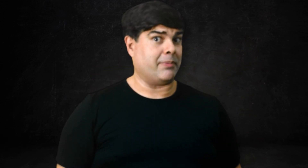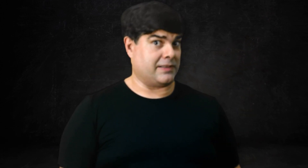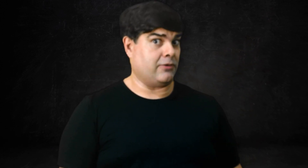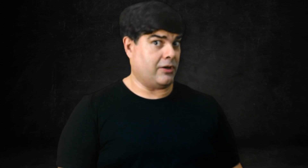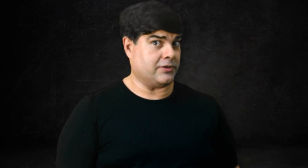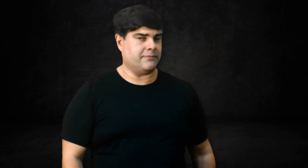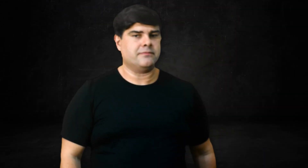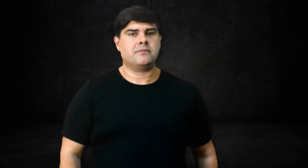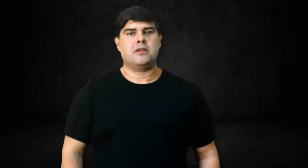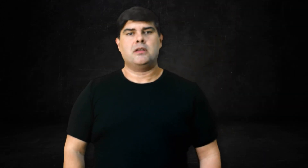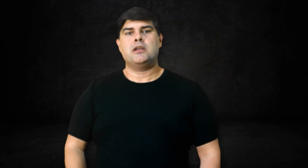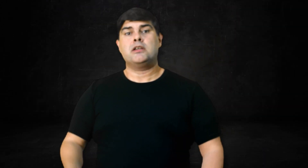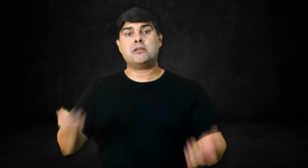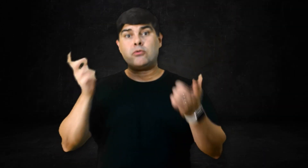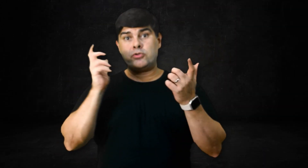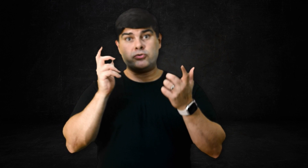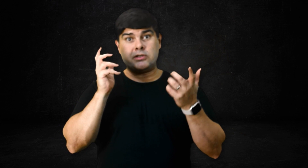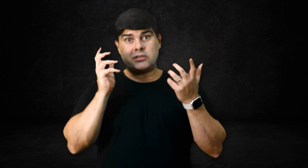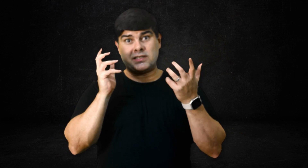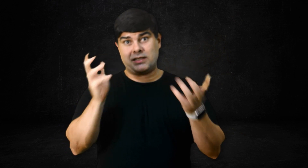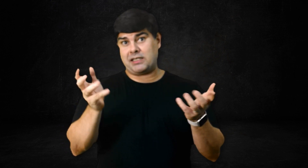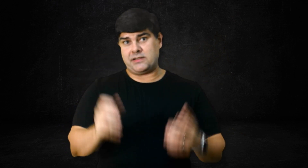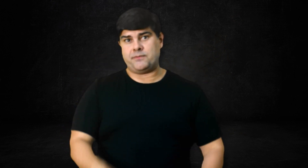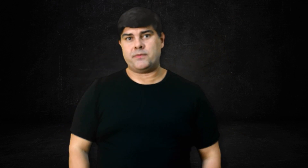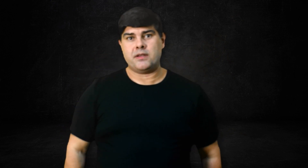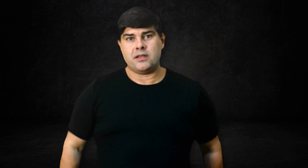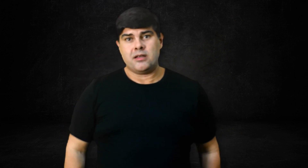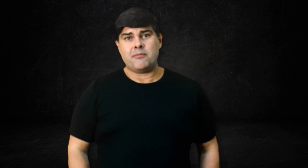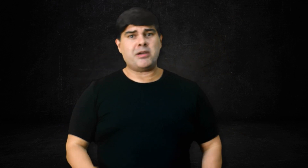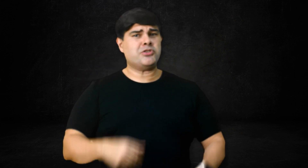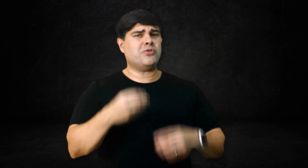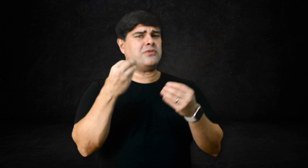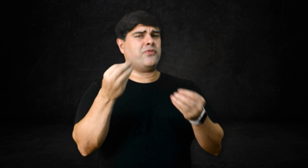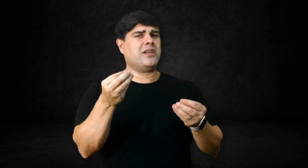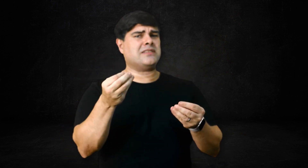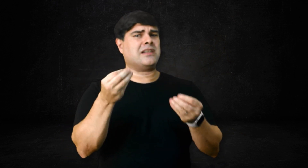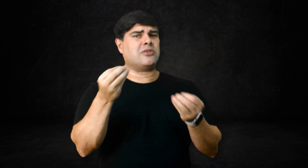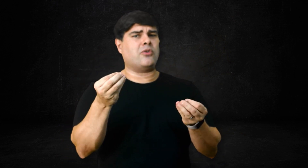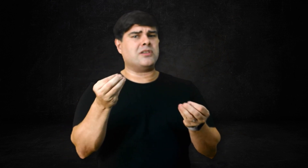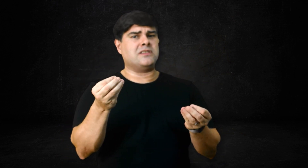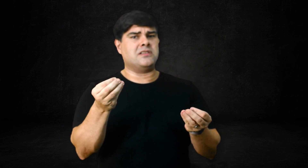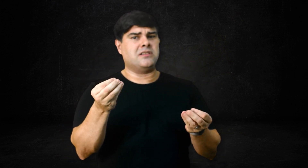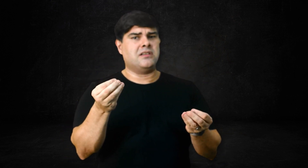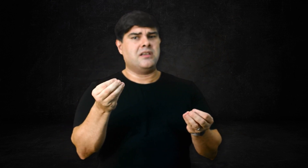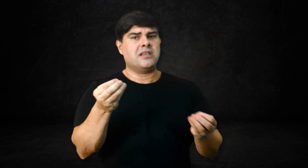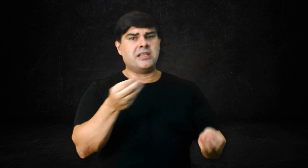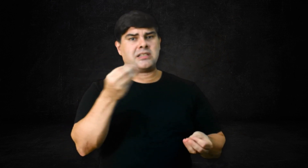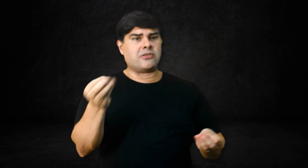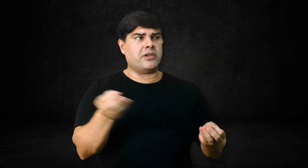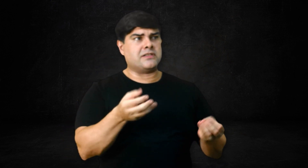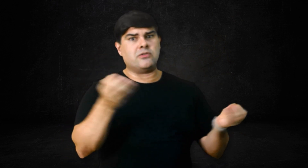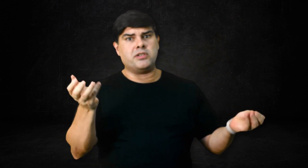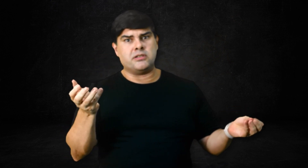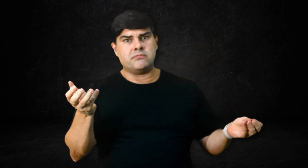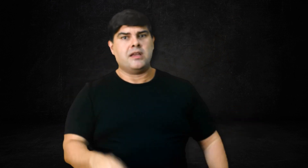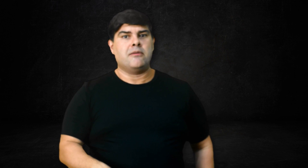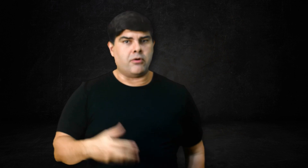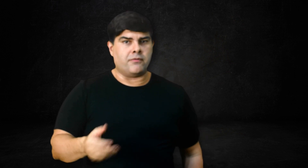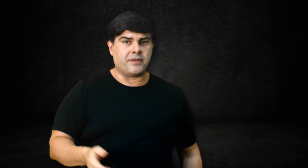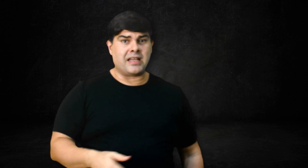pressão alta. Então, continuando a nossa análise, mas de onde vem essa glicose que entra na corrente sanguínea? Bom, ela